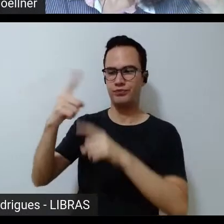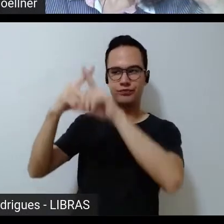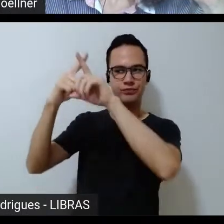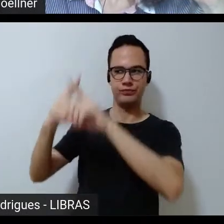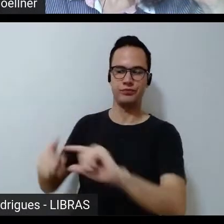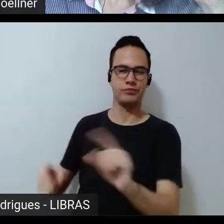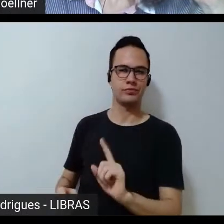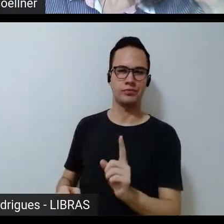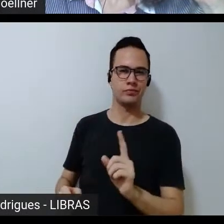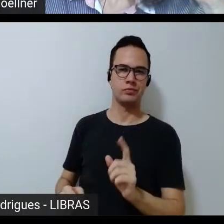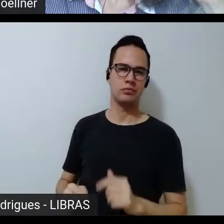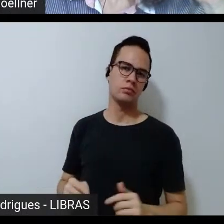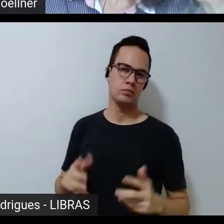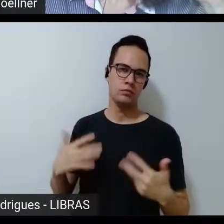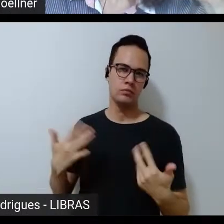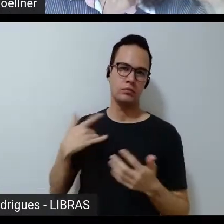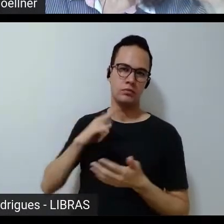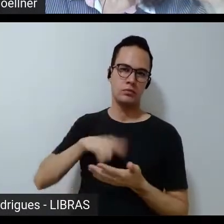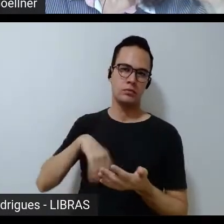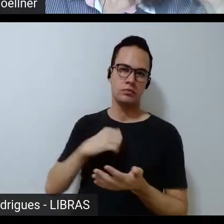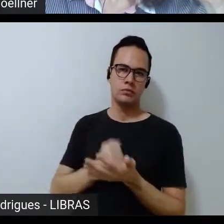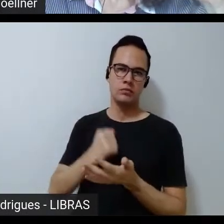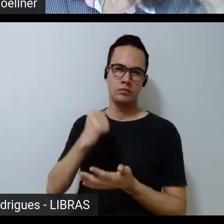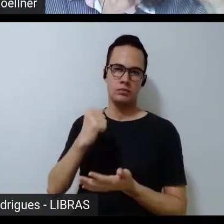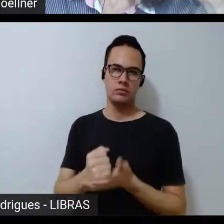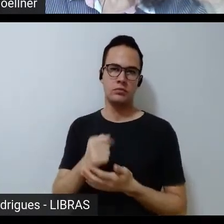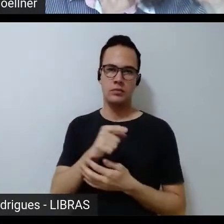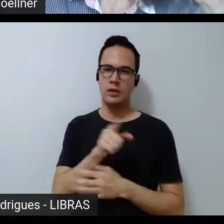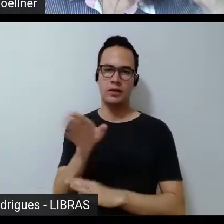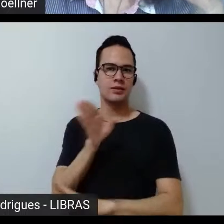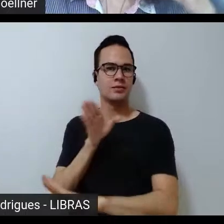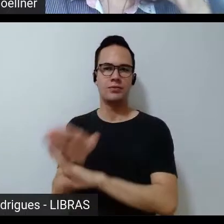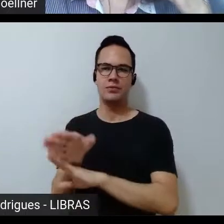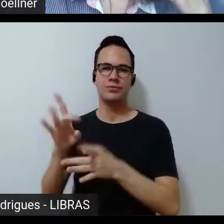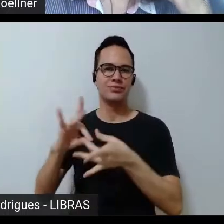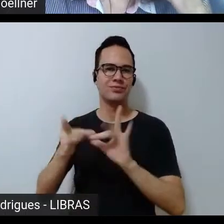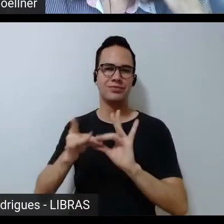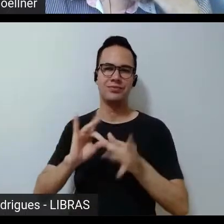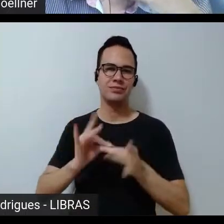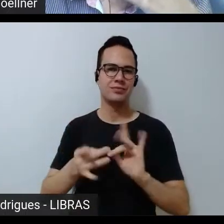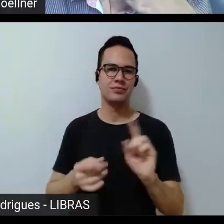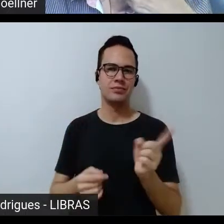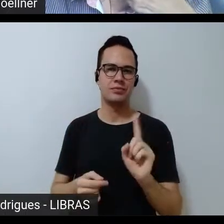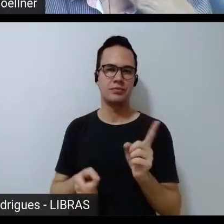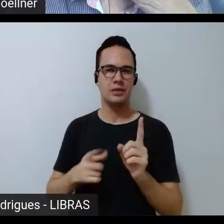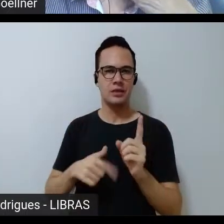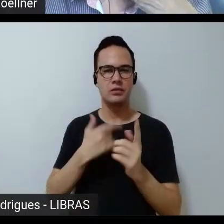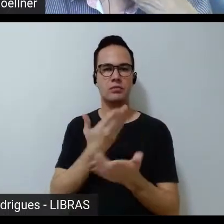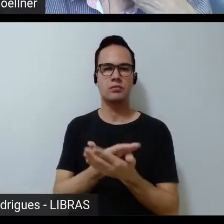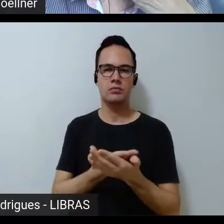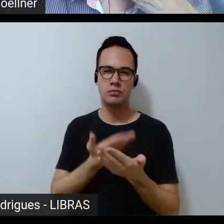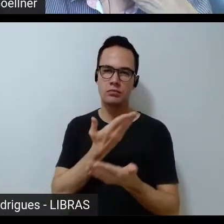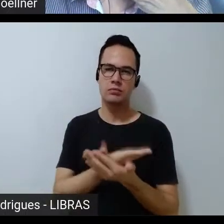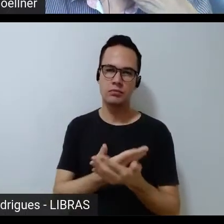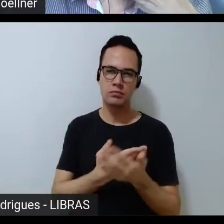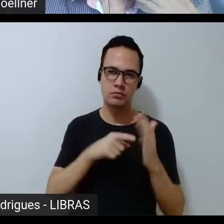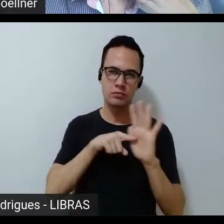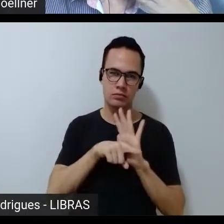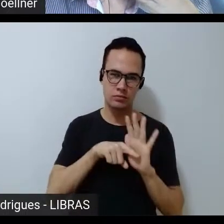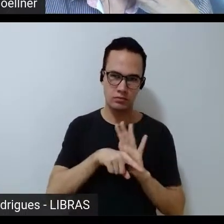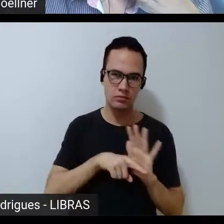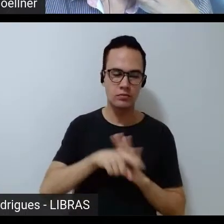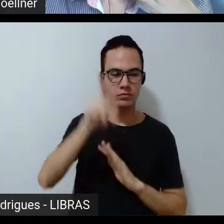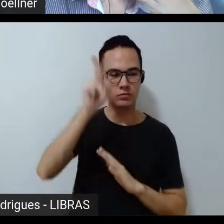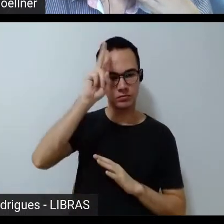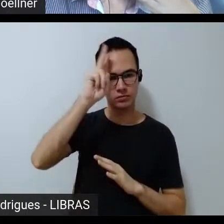não é? Então, pelos documentos oficiais Irenice nem foi Olímpica e quando nós nos debruçamos então sobre essa história e